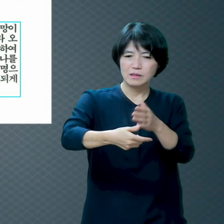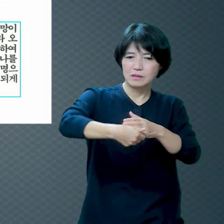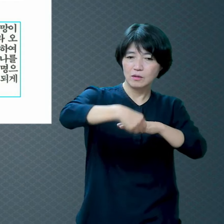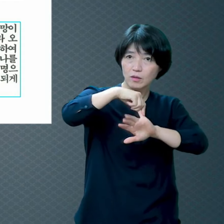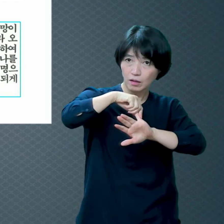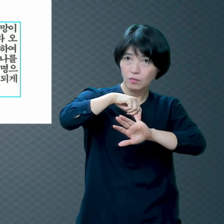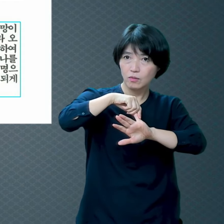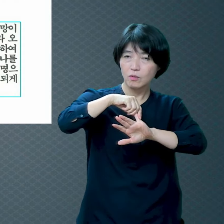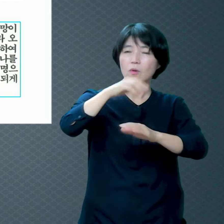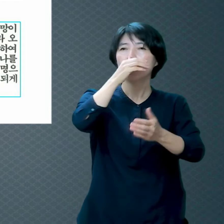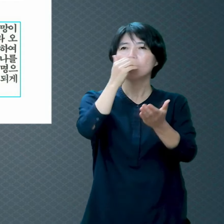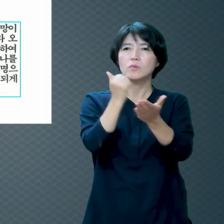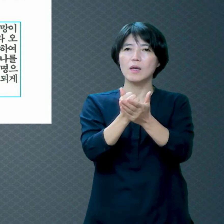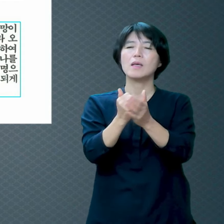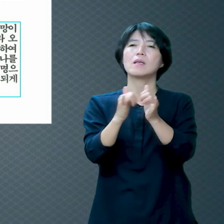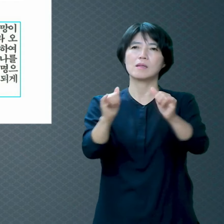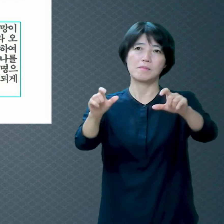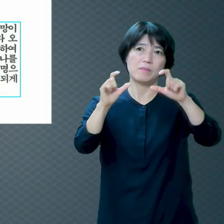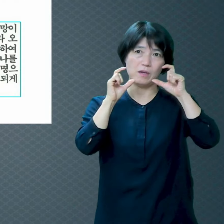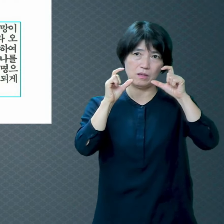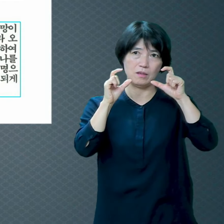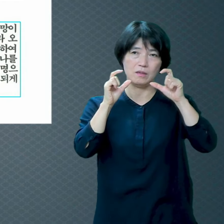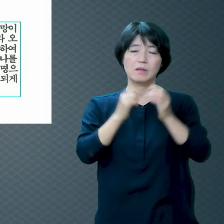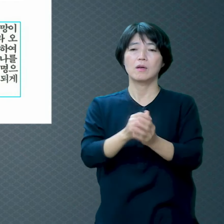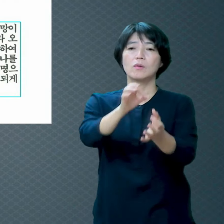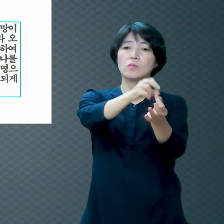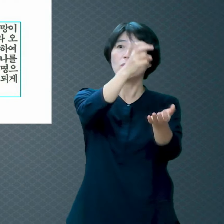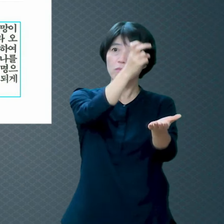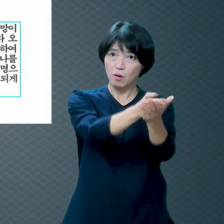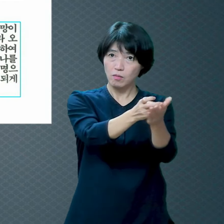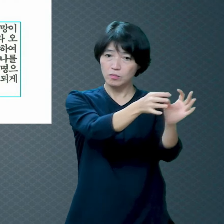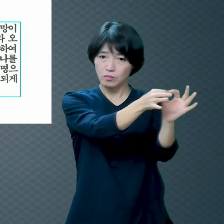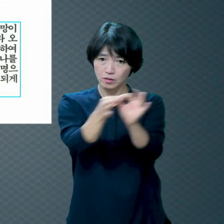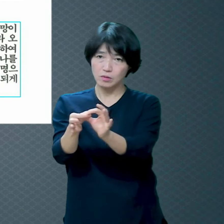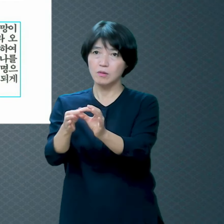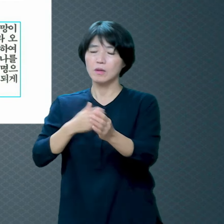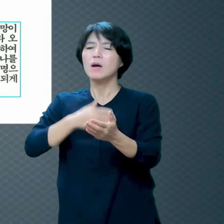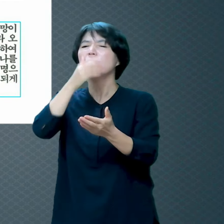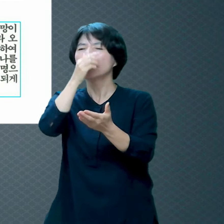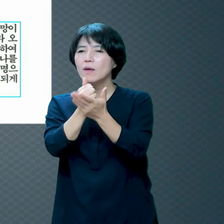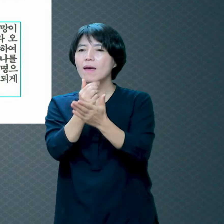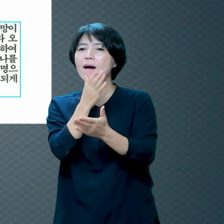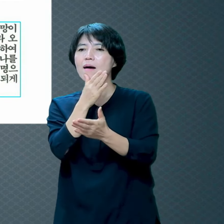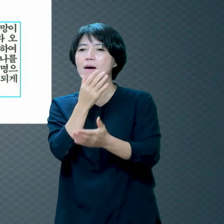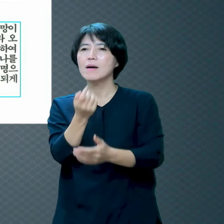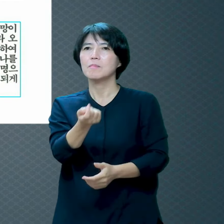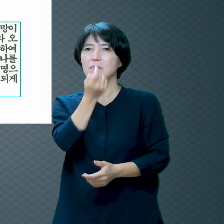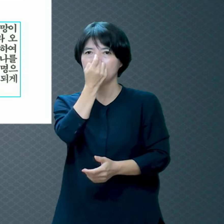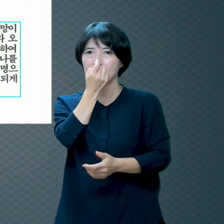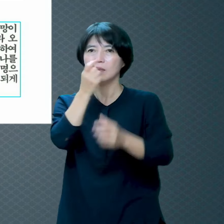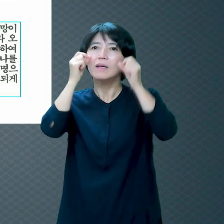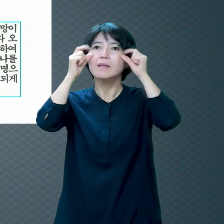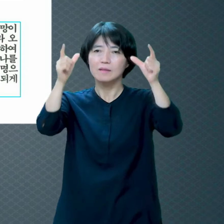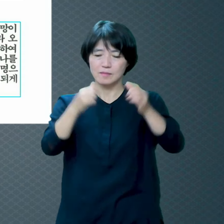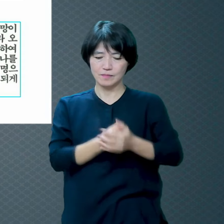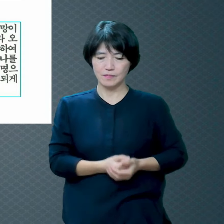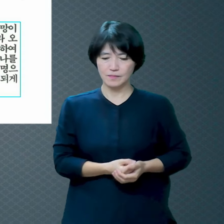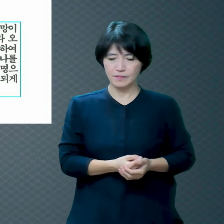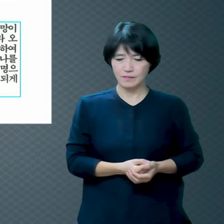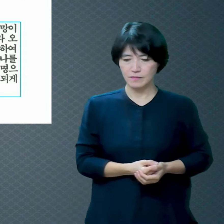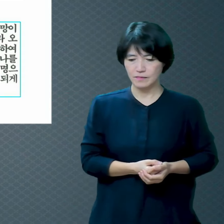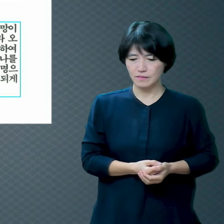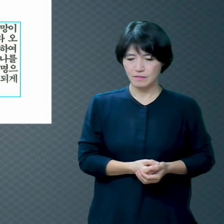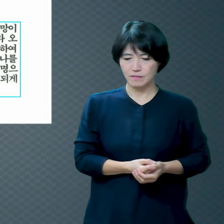그게 율법입니다 그래서 율법은 죄를 깨닫게 하는 거예요 율법으로는